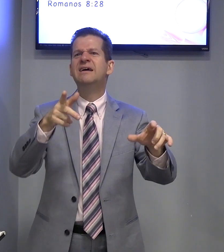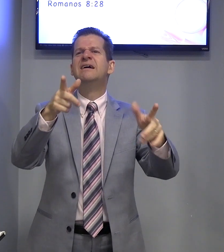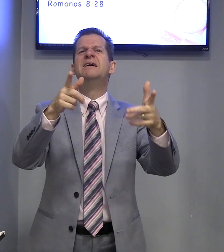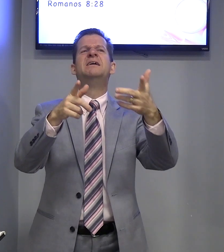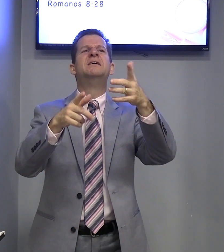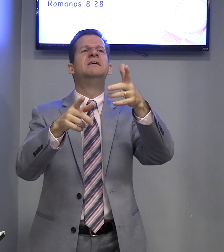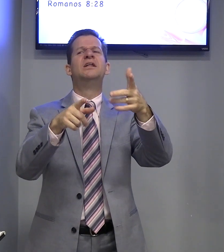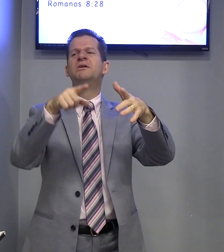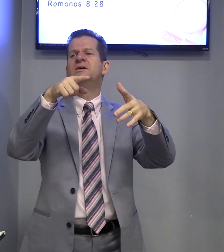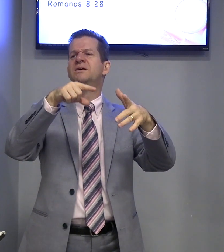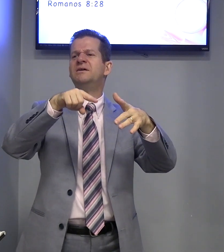Ah!